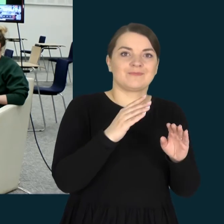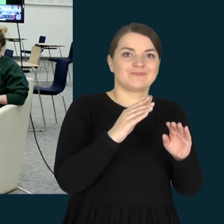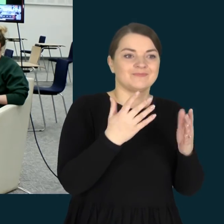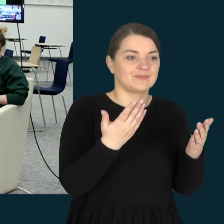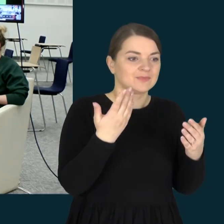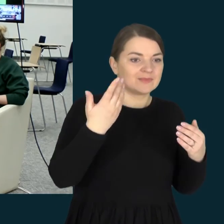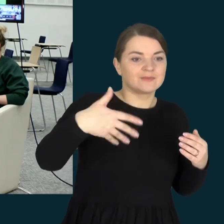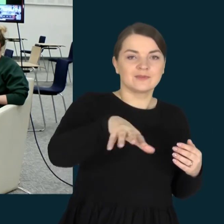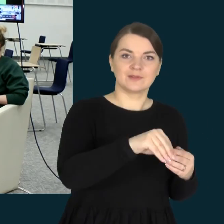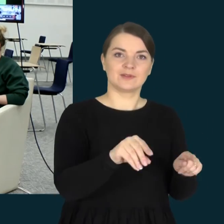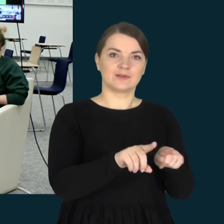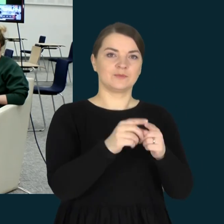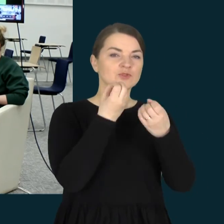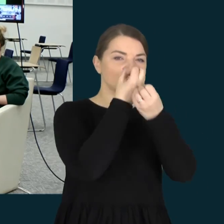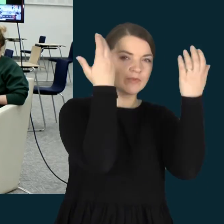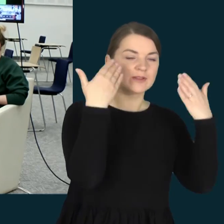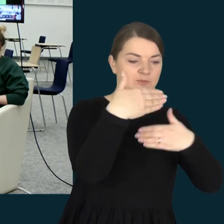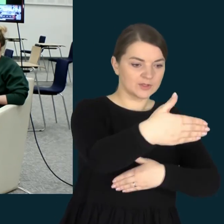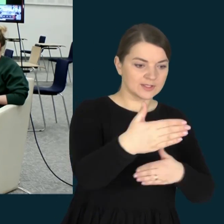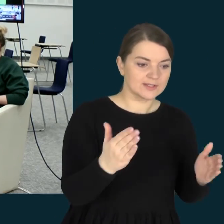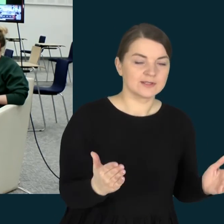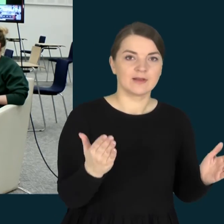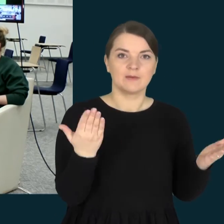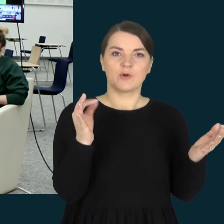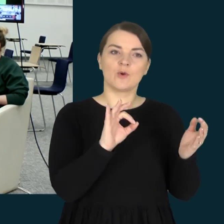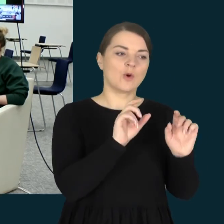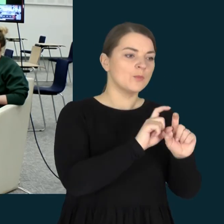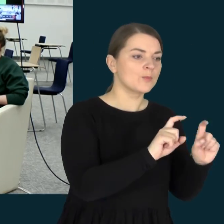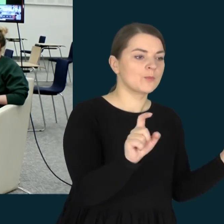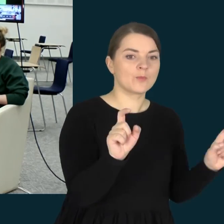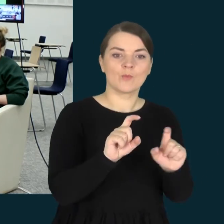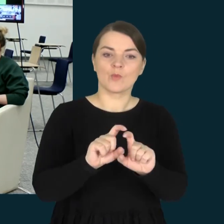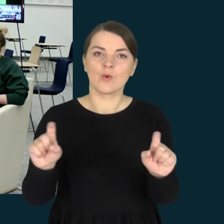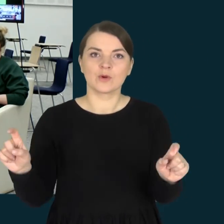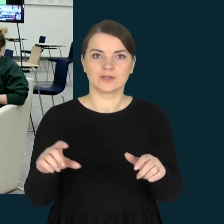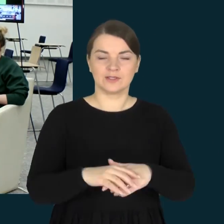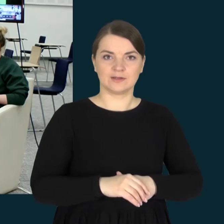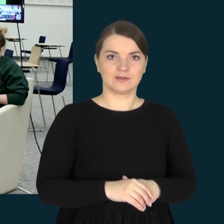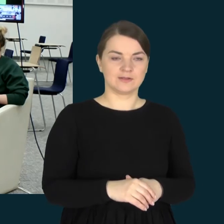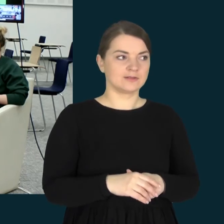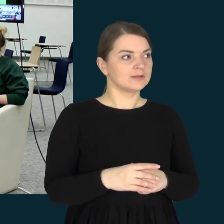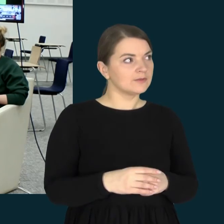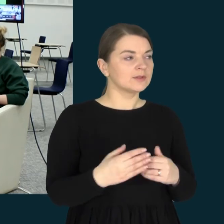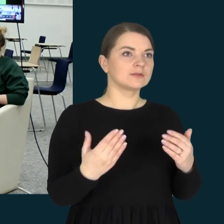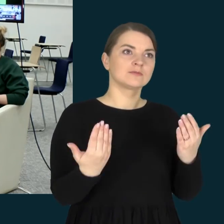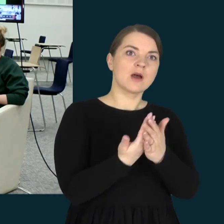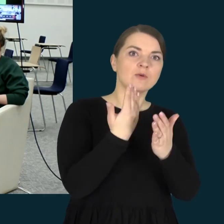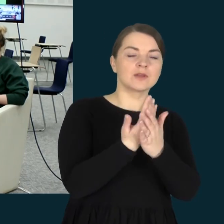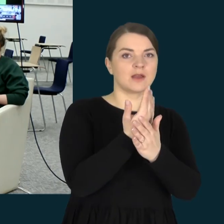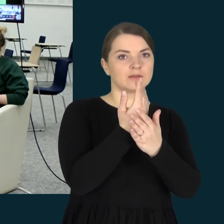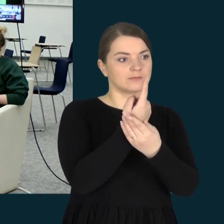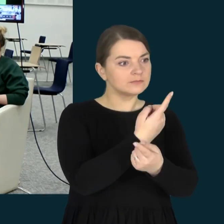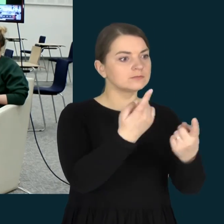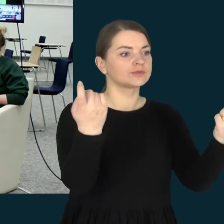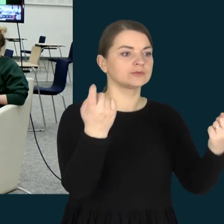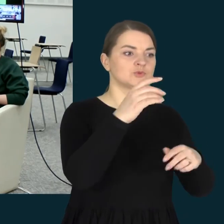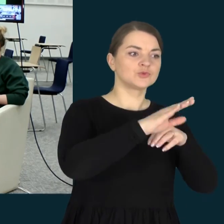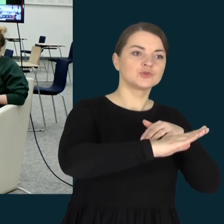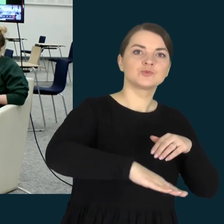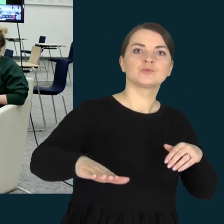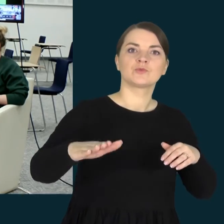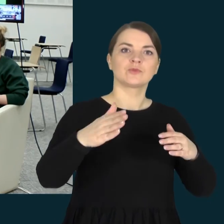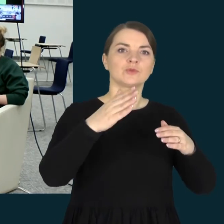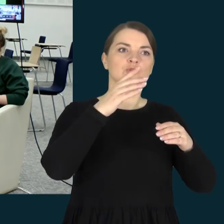kadangi kalbame apie švietimo sistemą, apie mokyklas šioje paradoje. Kokią žinutę siūstumėte visiems asmenims,